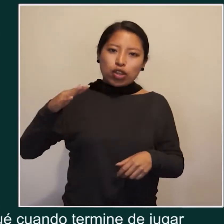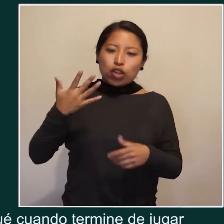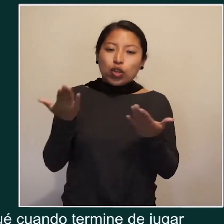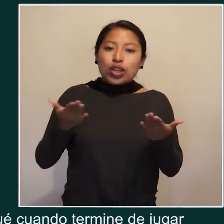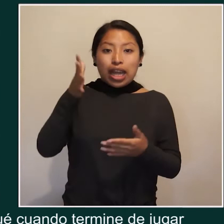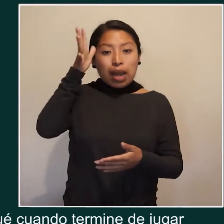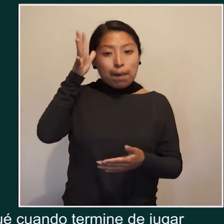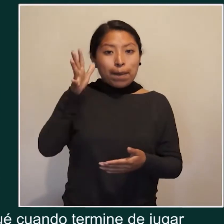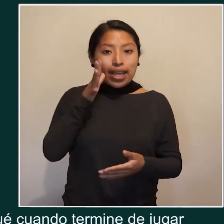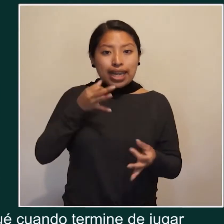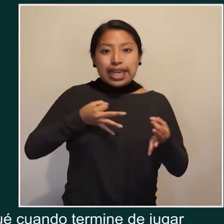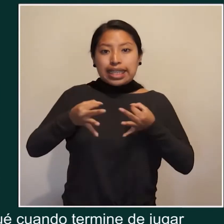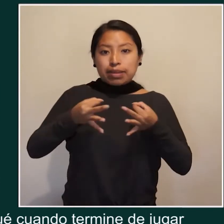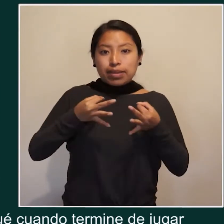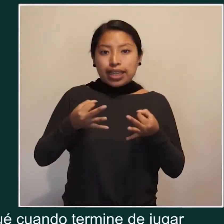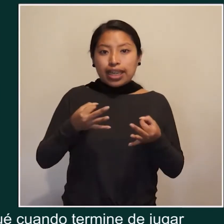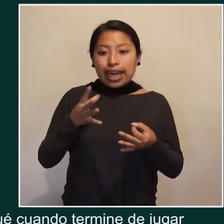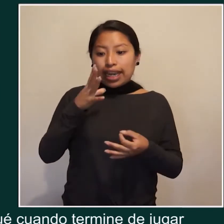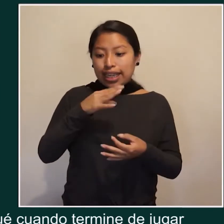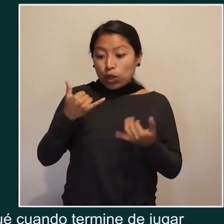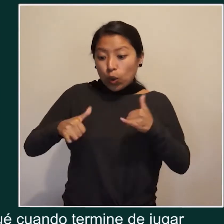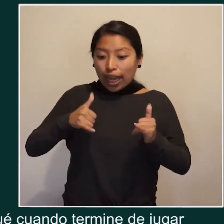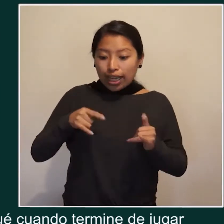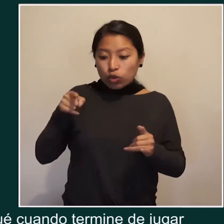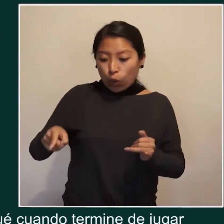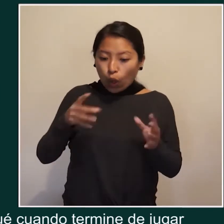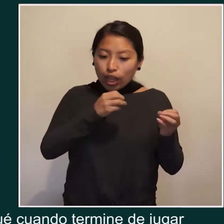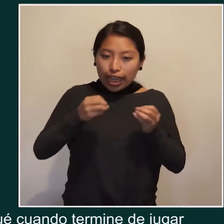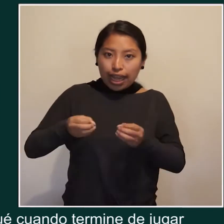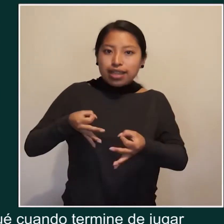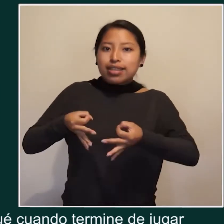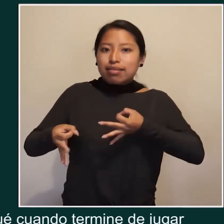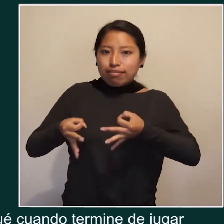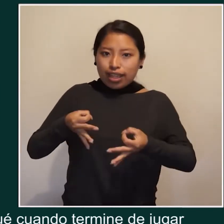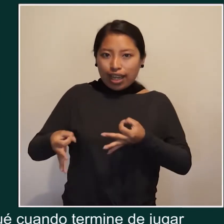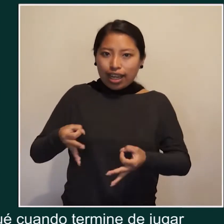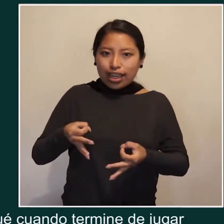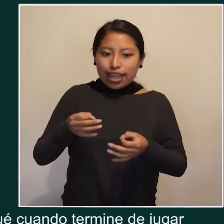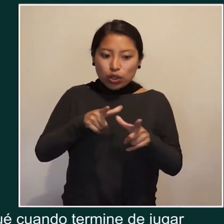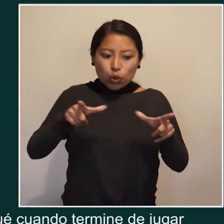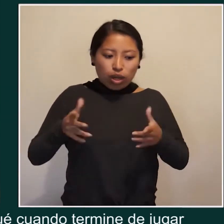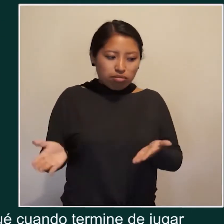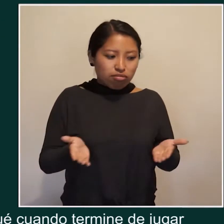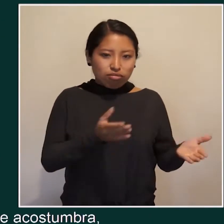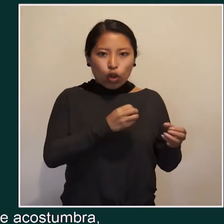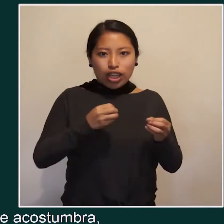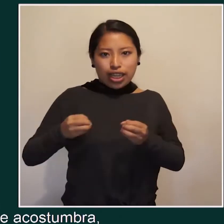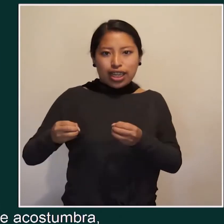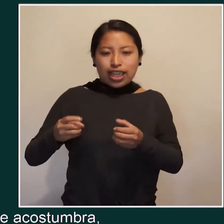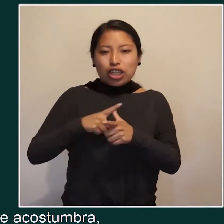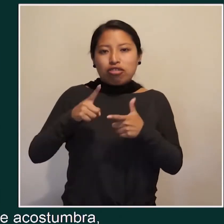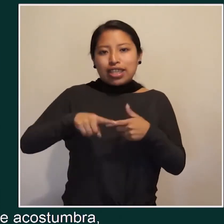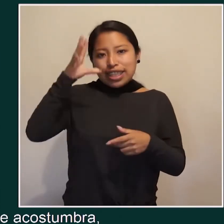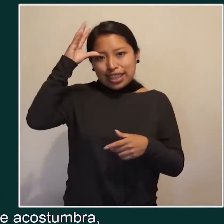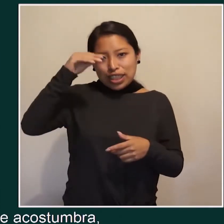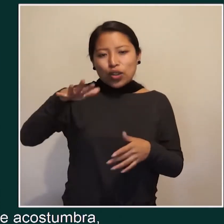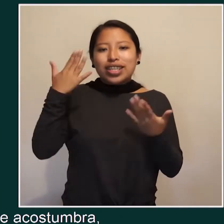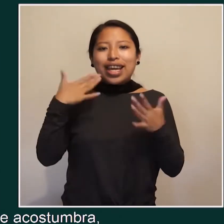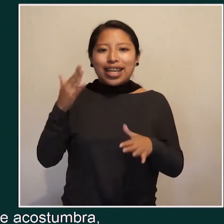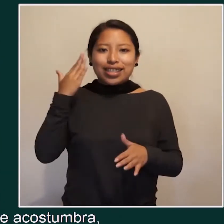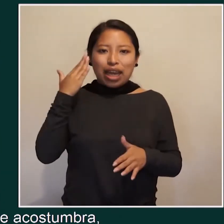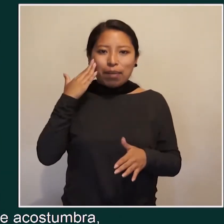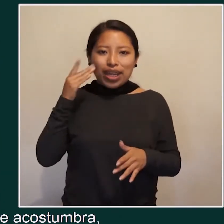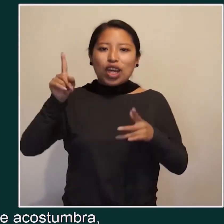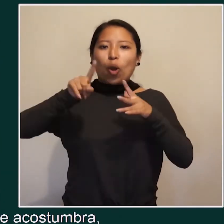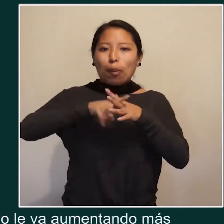Entonces, el padre dice al niño que cuando termine el hogar puede alzar sus juguetes y ponerlo a su lugar. Y entonces, él se acostumbra y